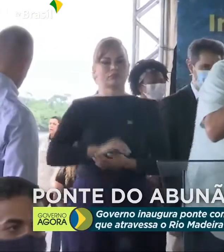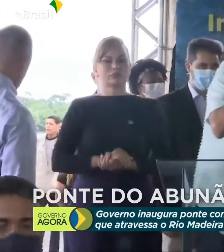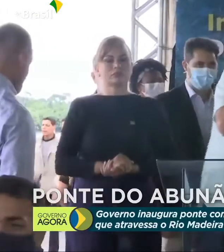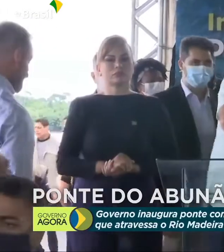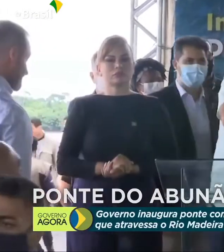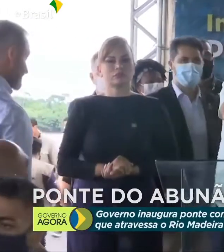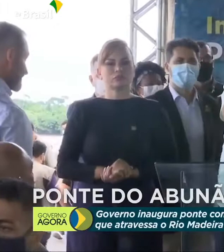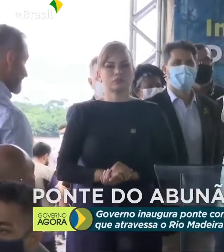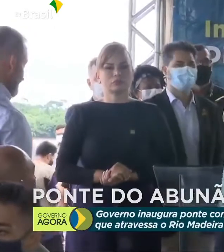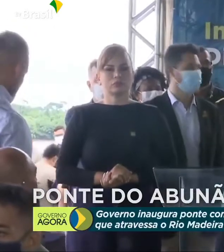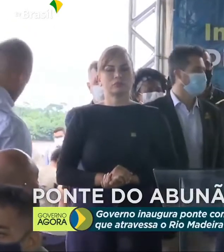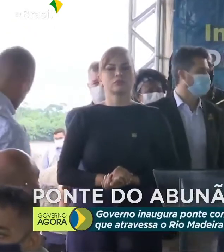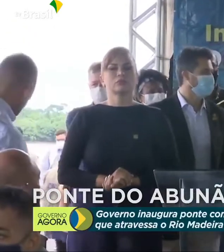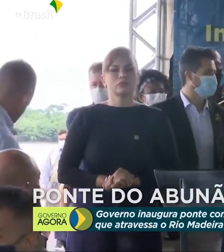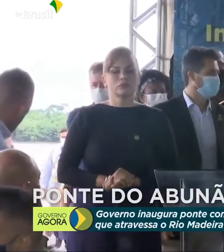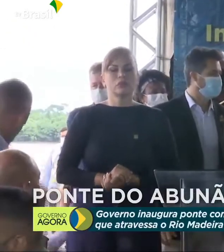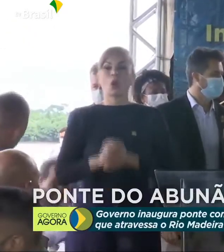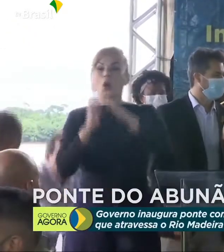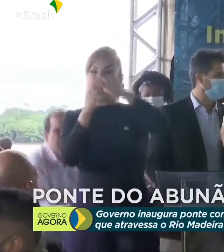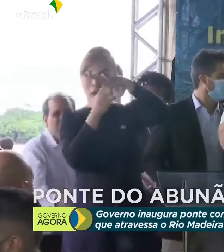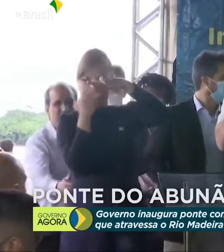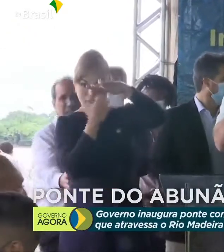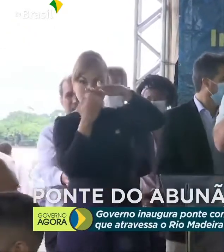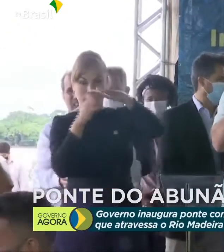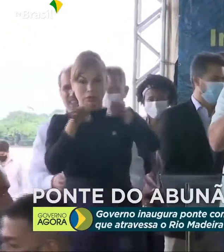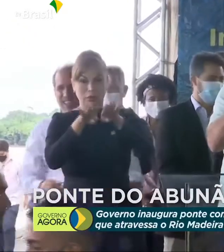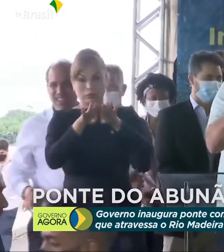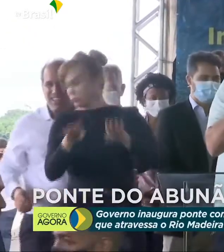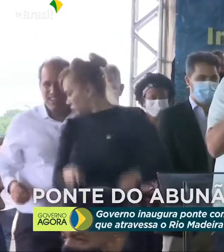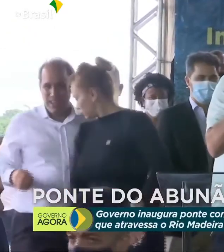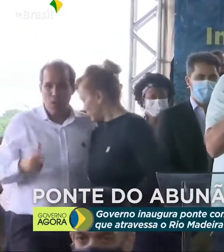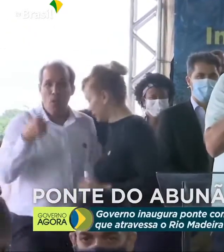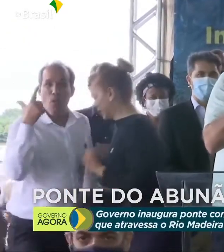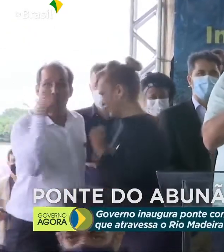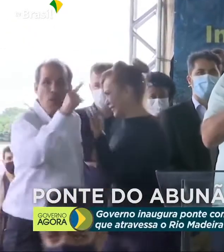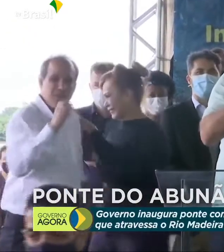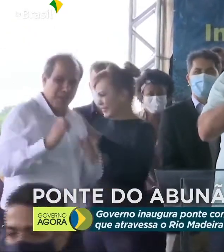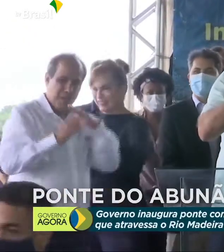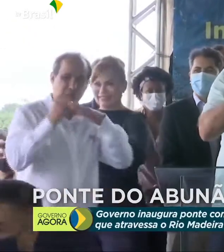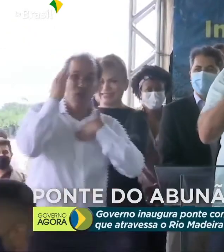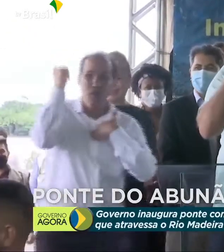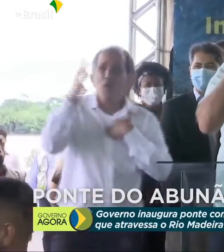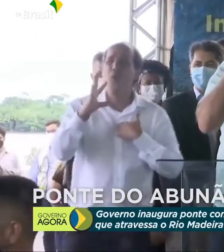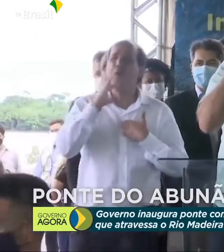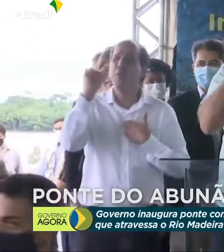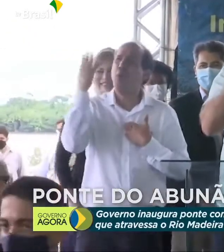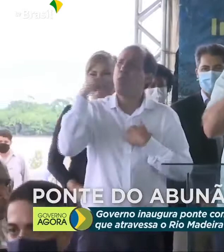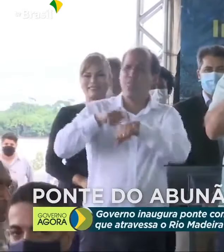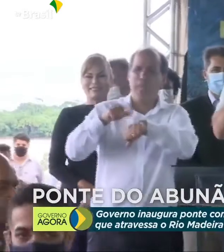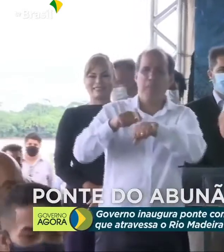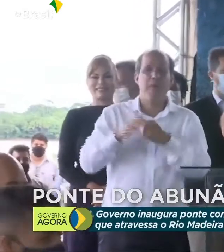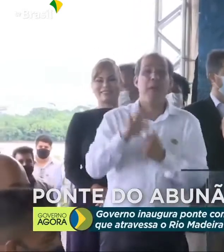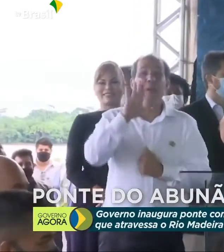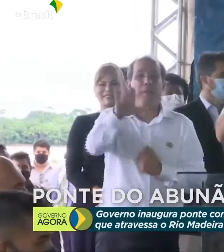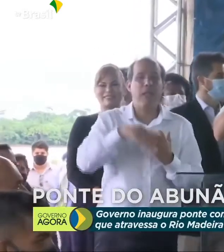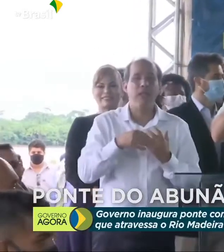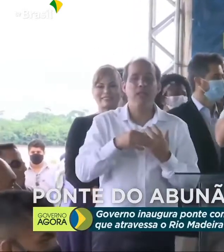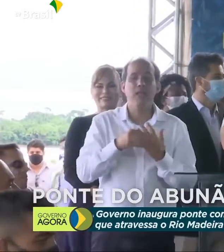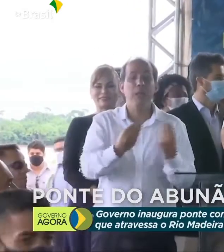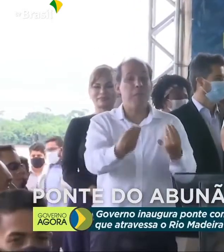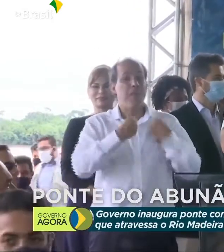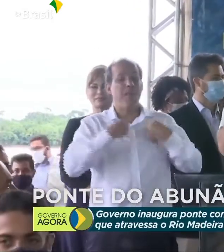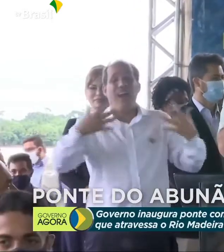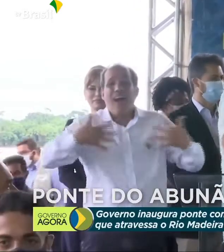O empresário também, bem sucedido, que eu conheci há poucos anos, mas me traz